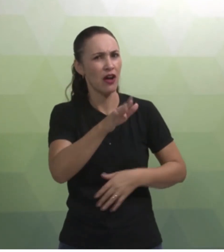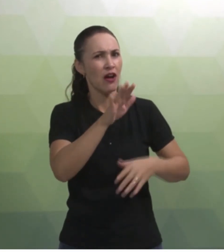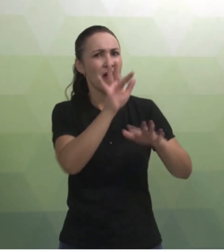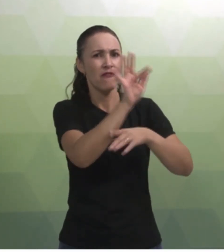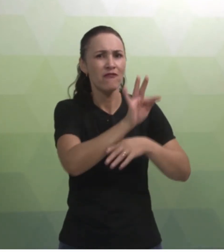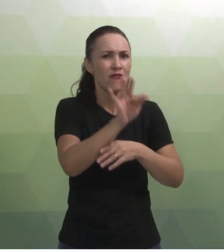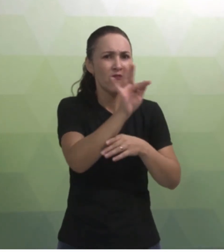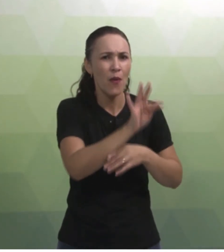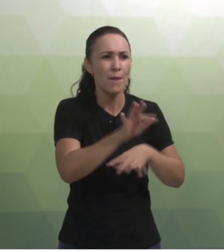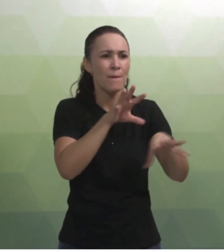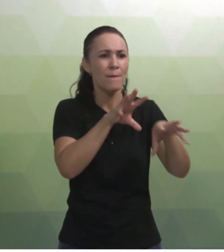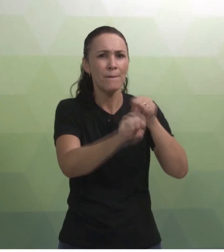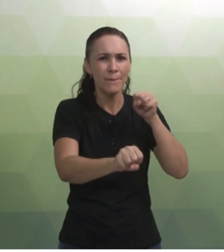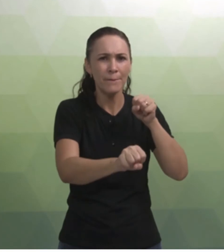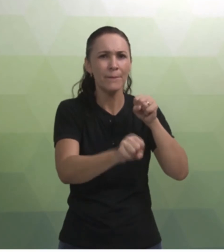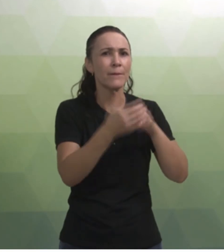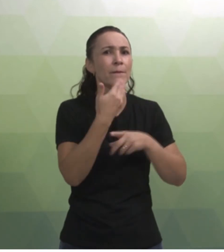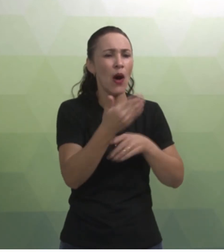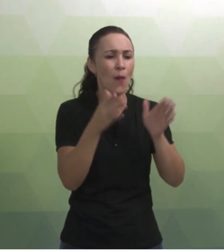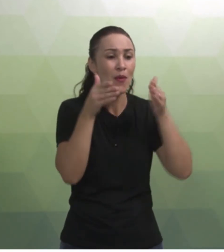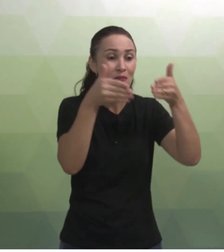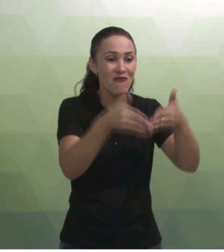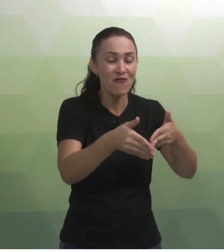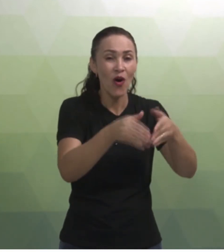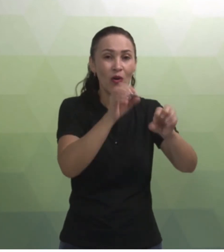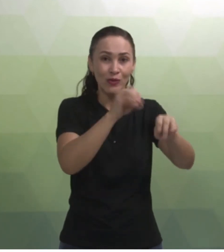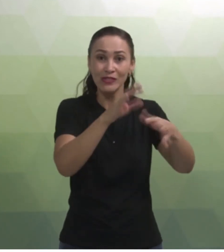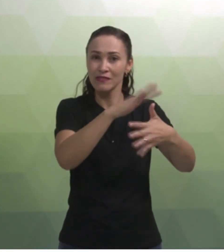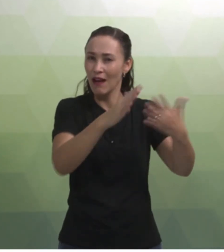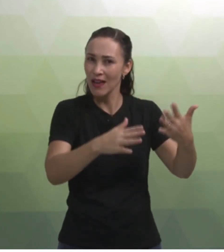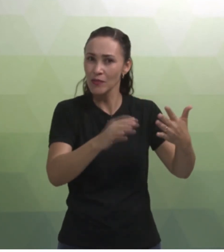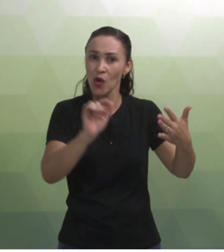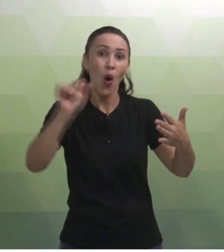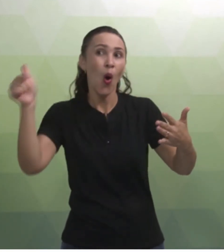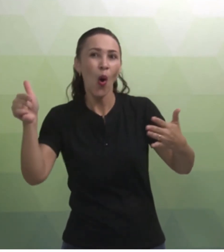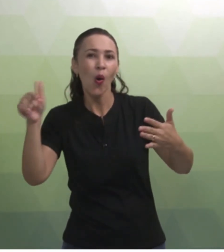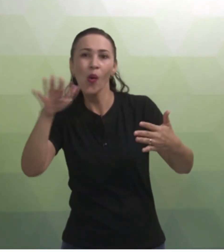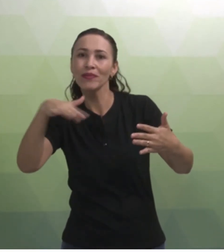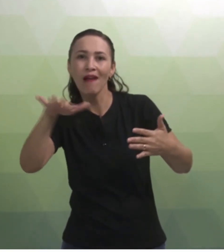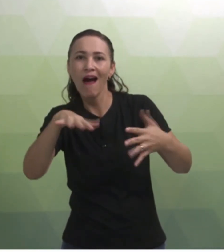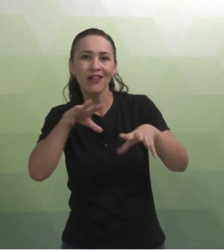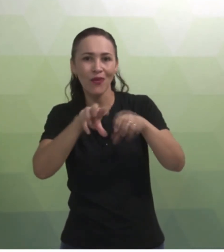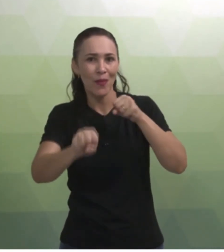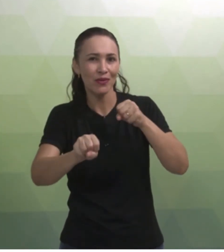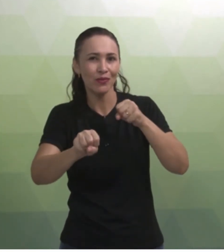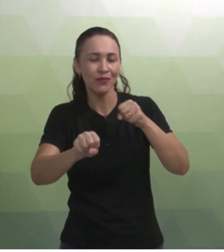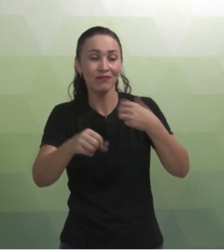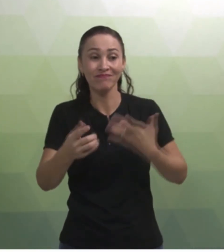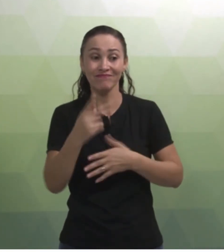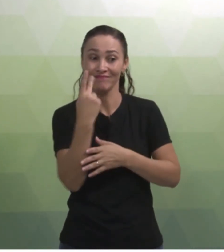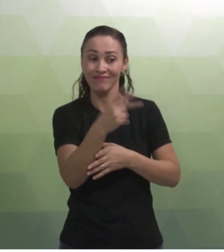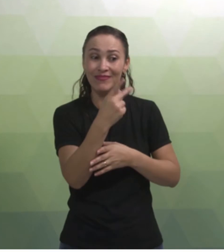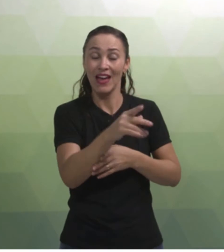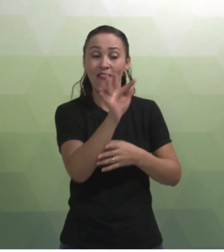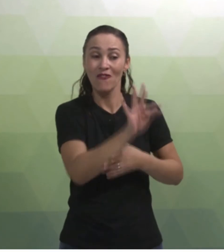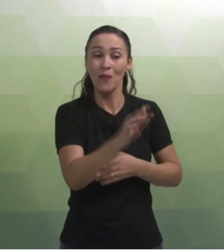saibamos, ele tem uma graduação específica para o ensino da Libras ou não, ele tem uma graduação em uma outra área. A